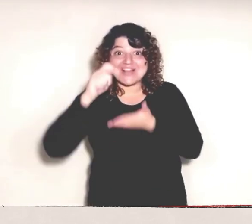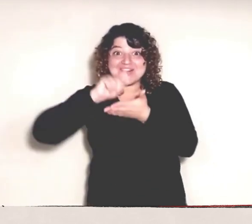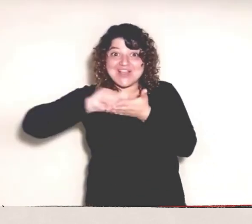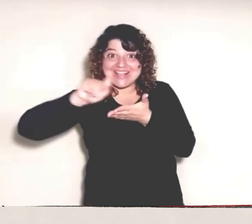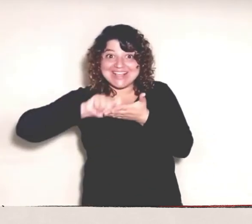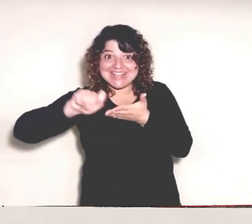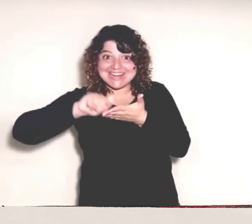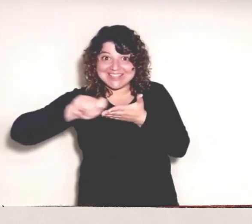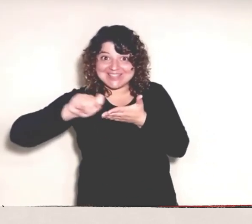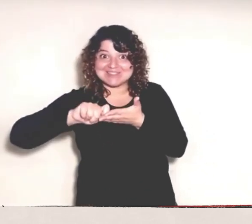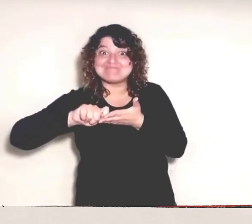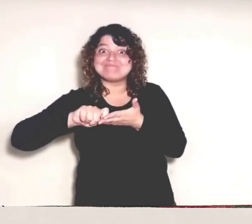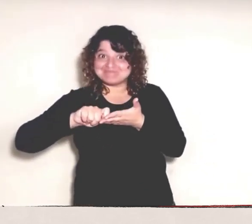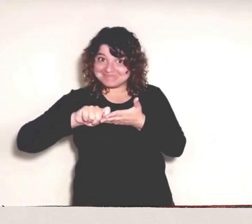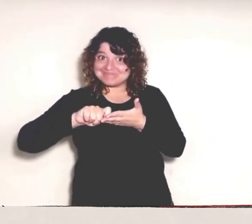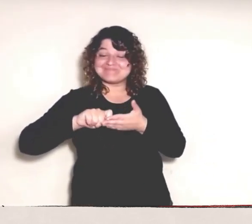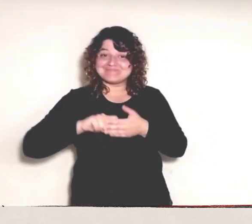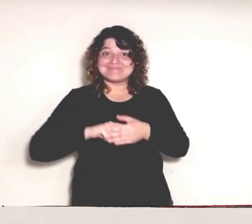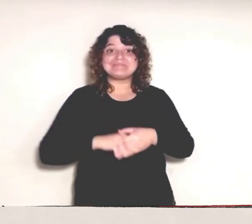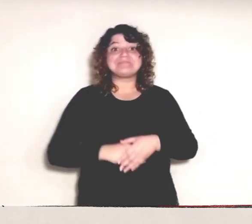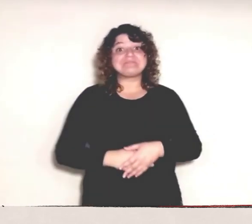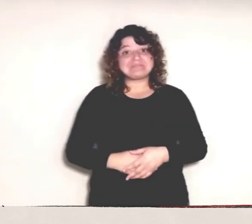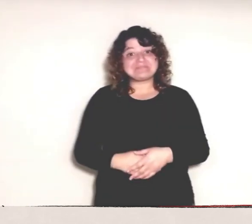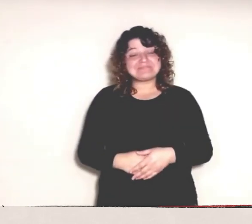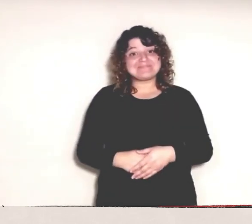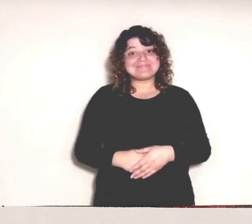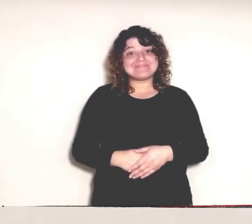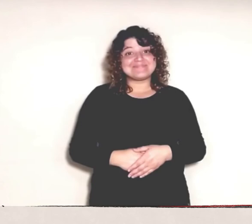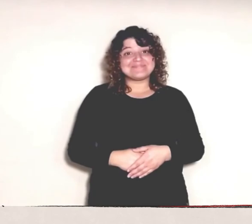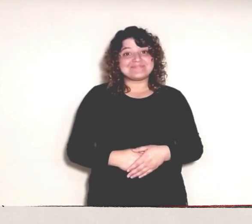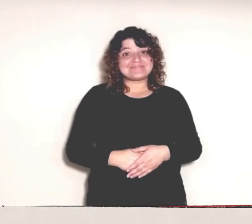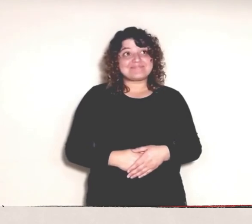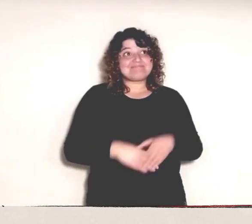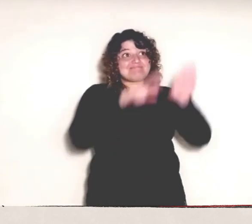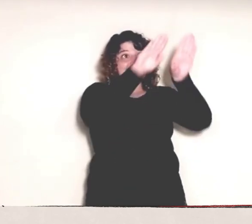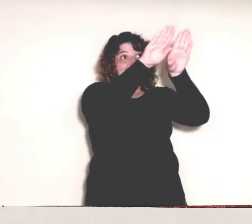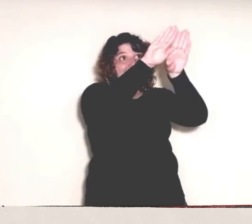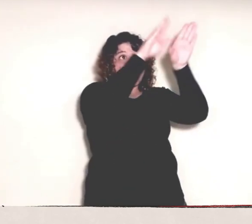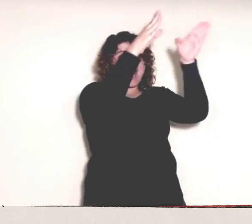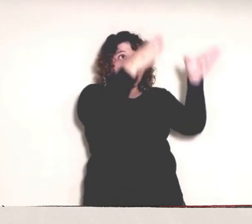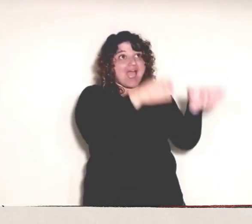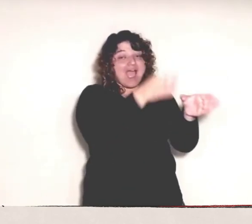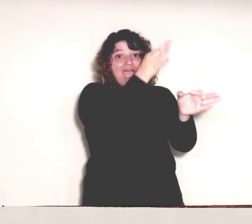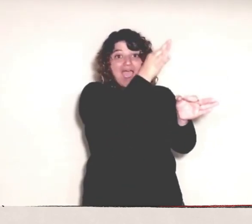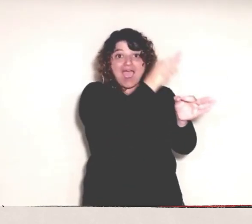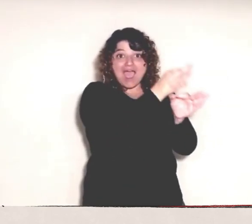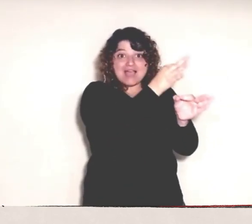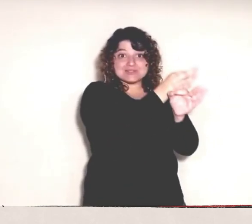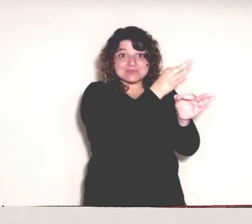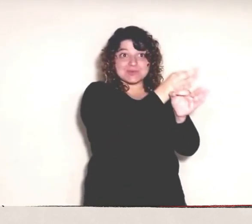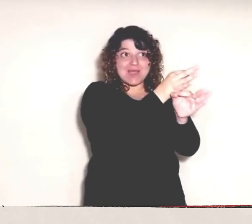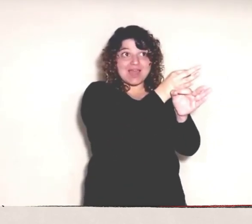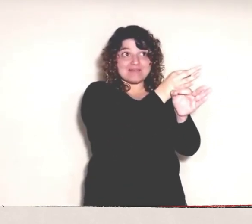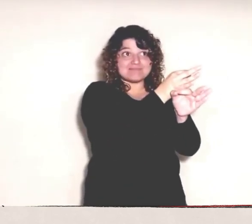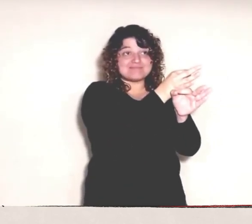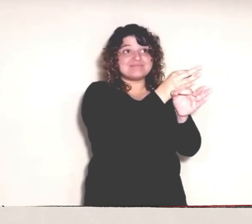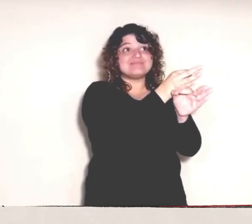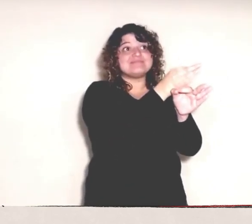Estas escuelas han ido cambiando y transformando sus metodologías hasta